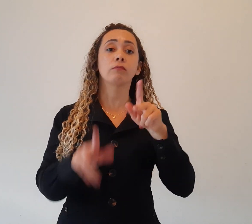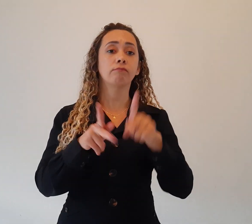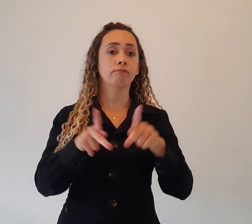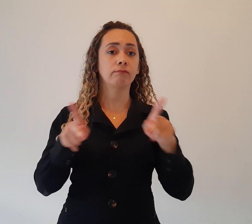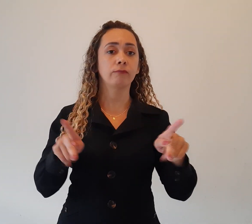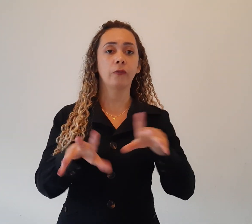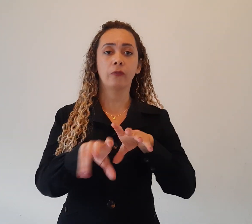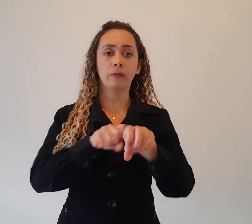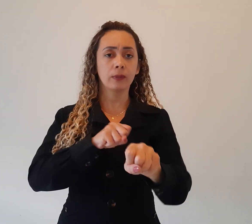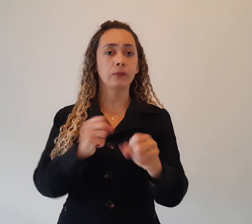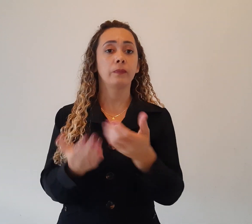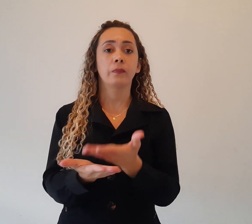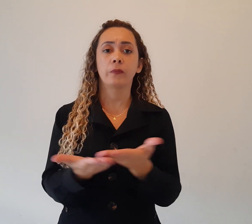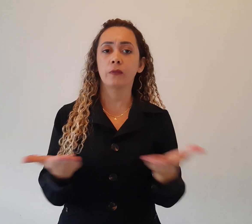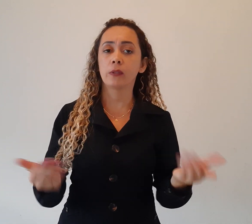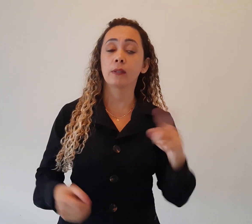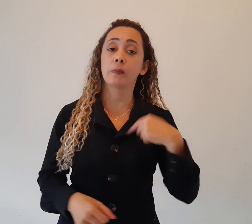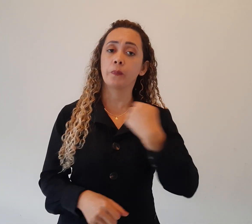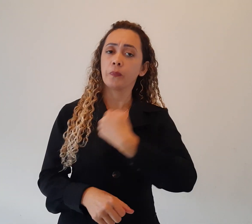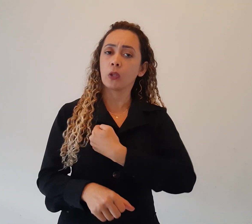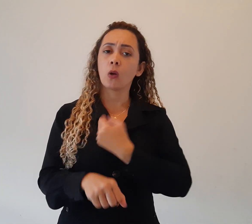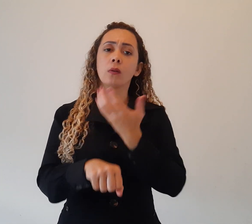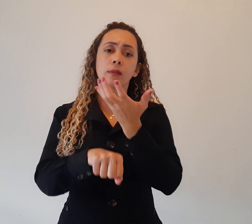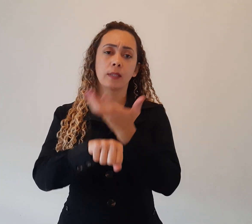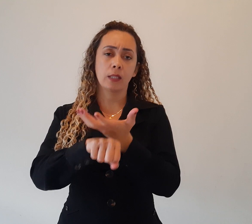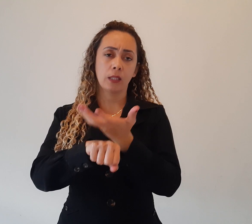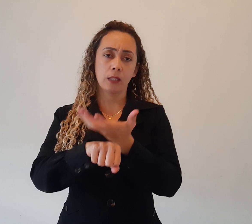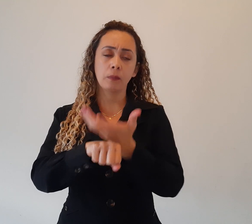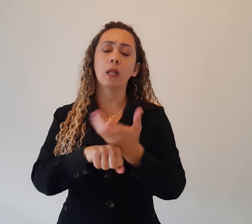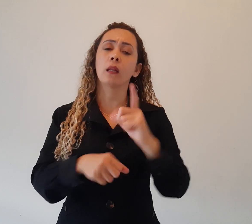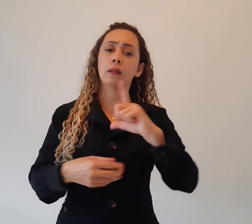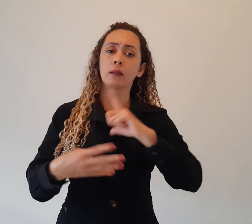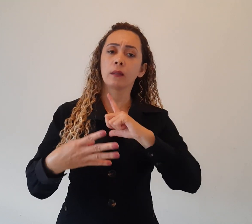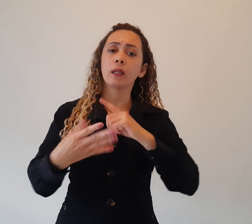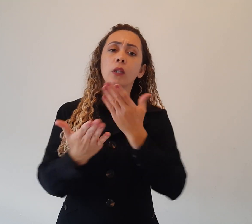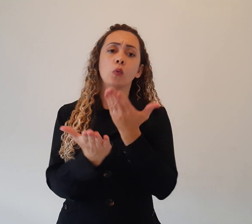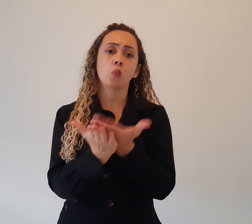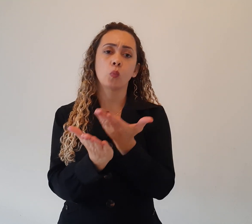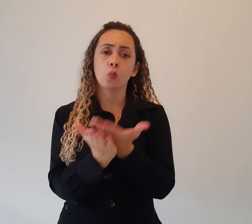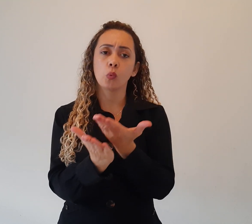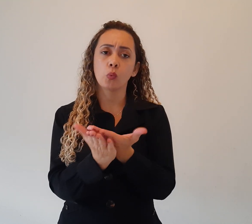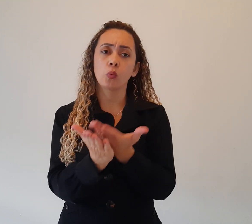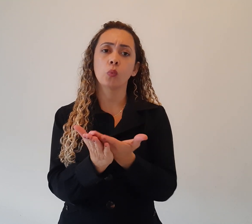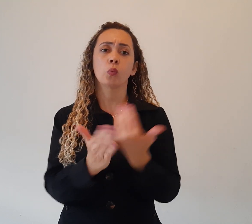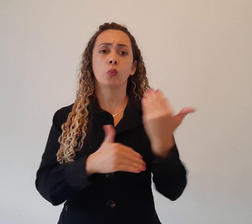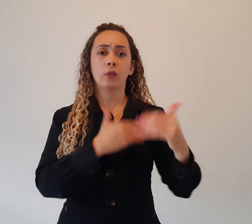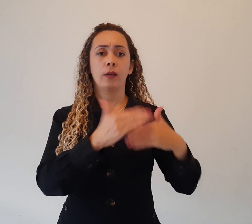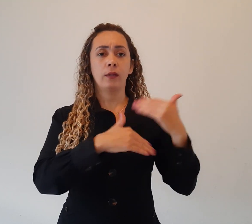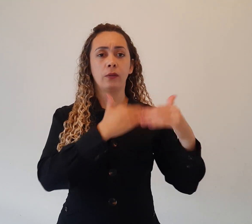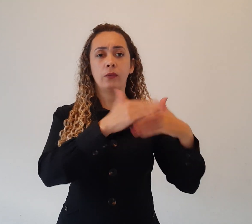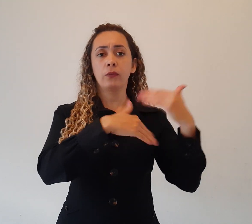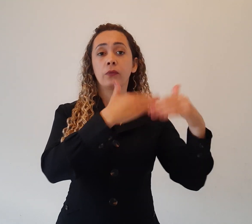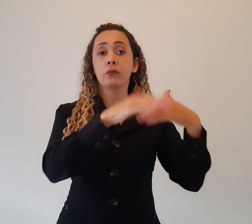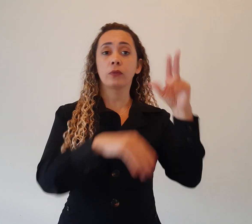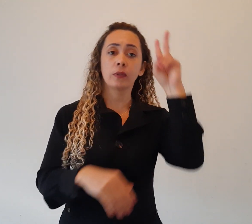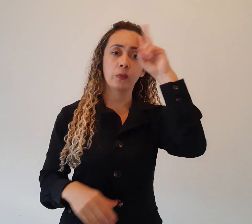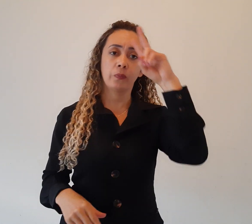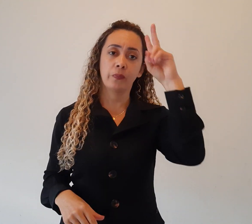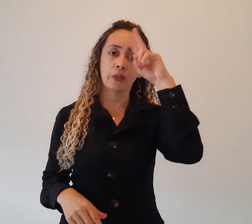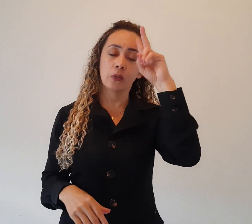vocês. A nossa disciplina recomenda o estudo da evolução histórica da educação, da